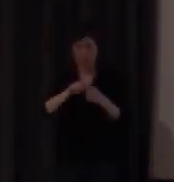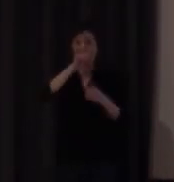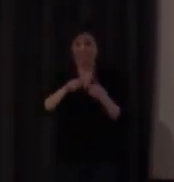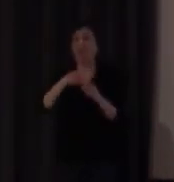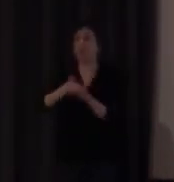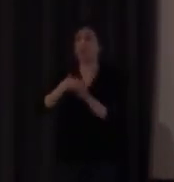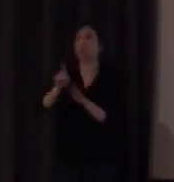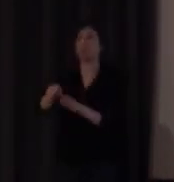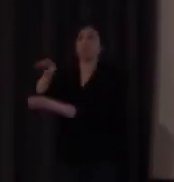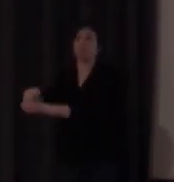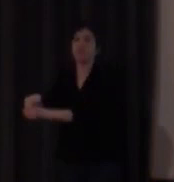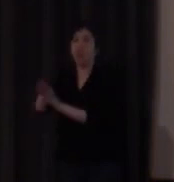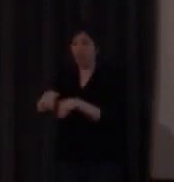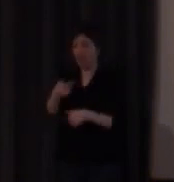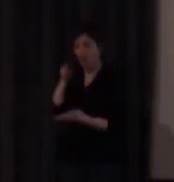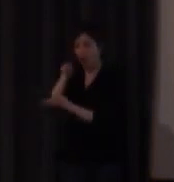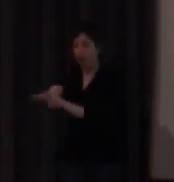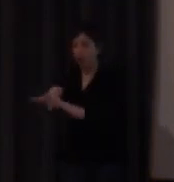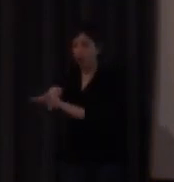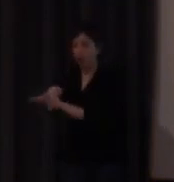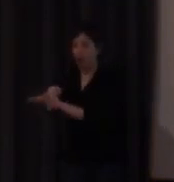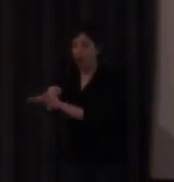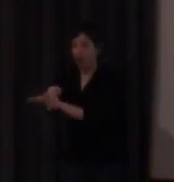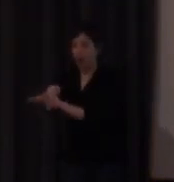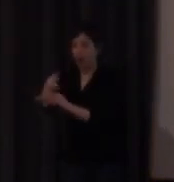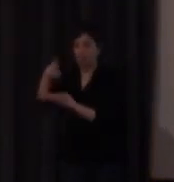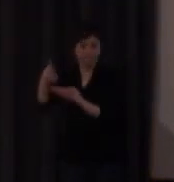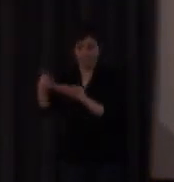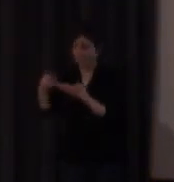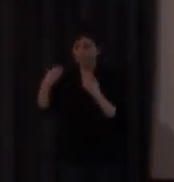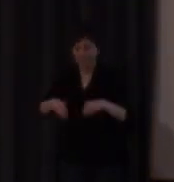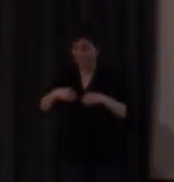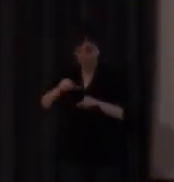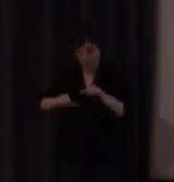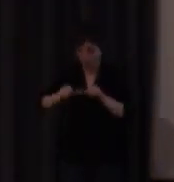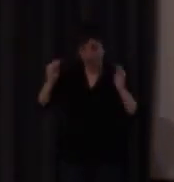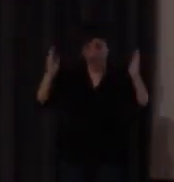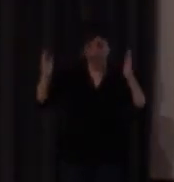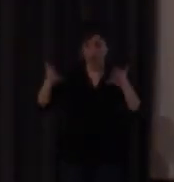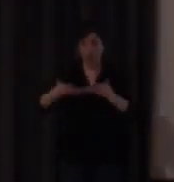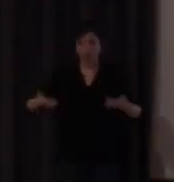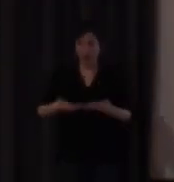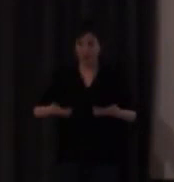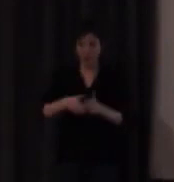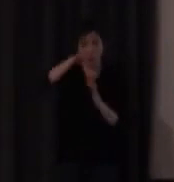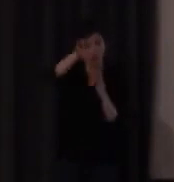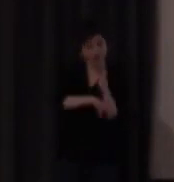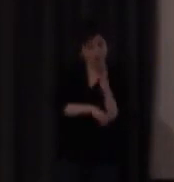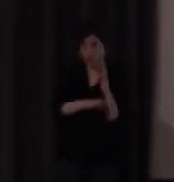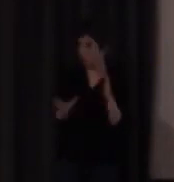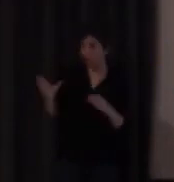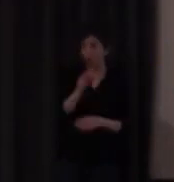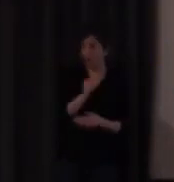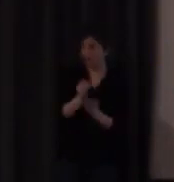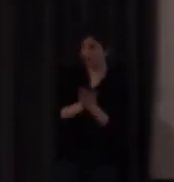y al verlo y en pleno proceso de redacción de los currículos de todas las